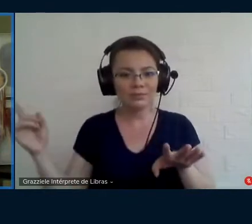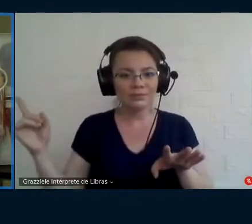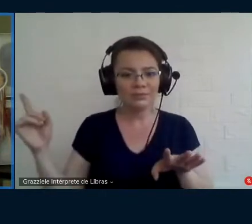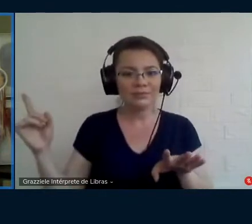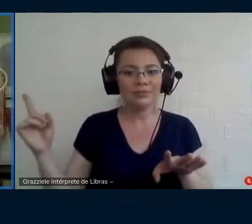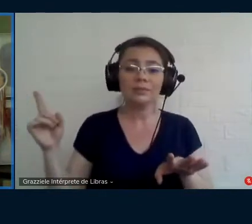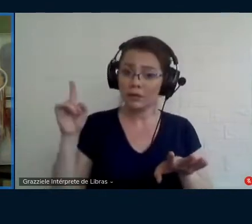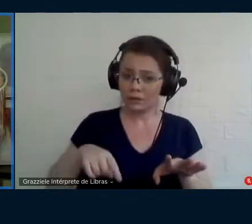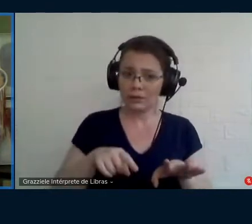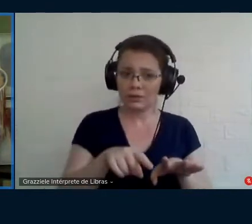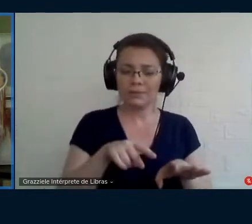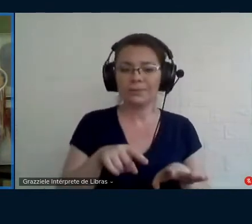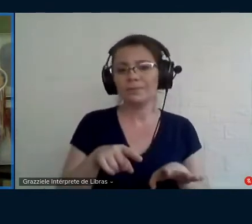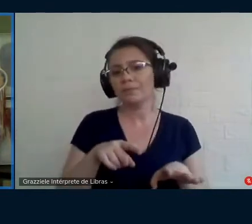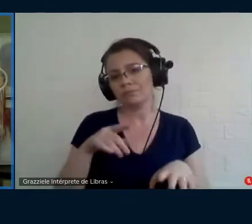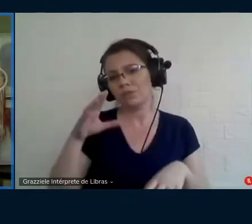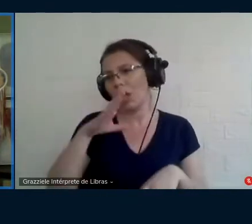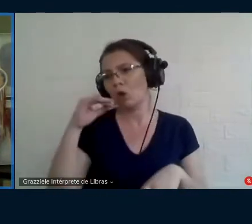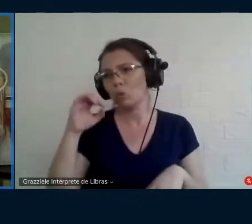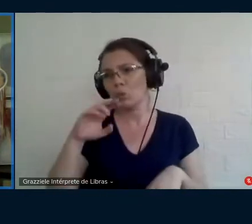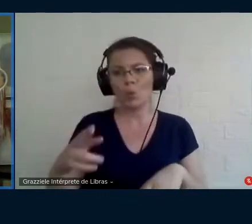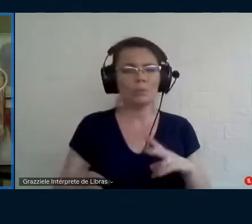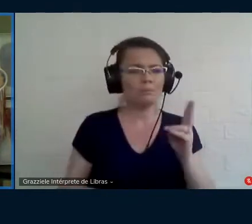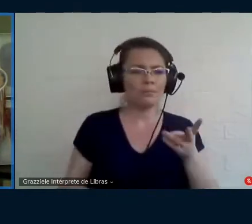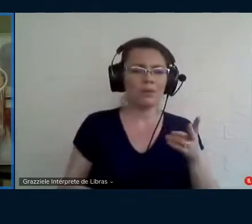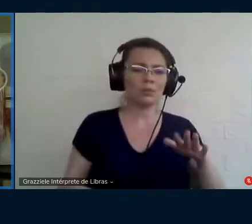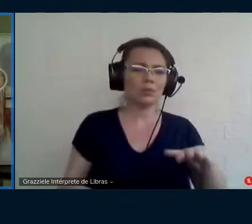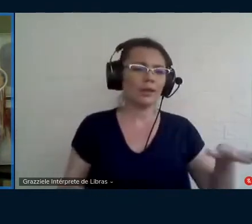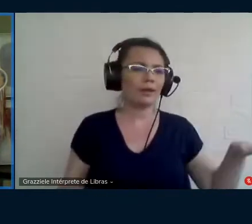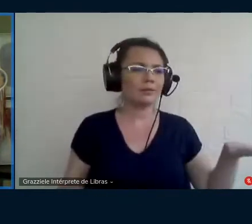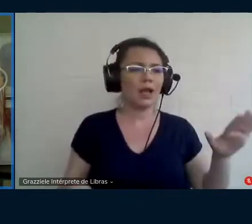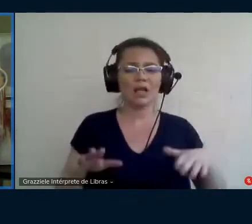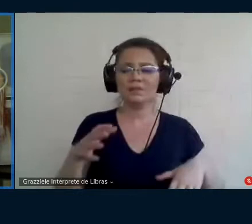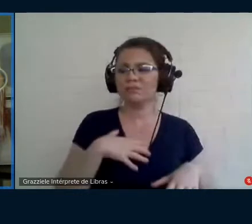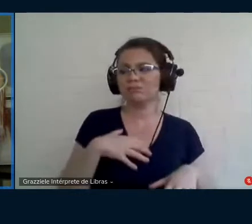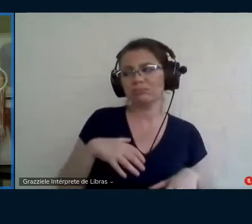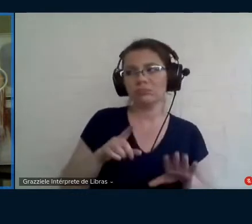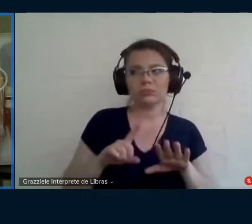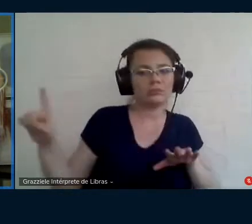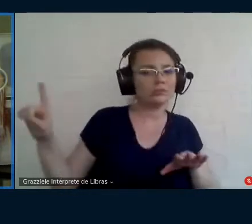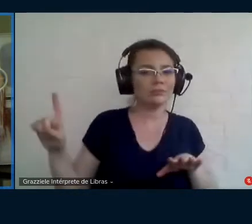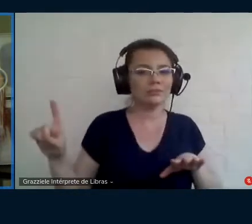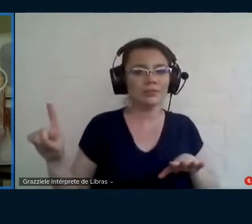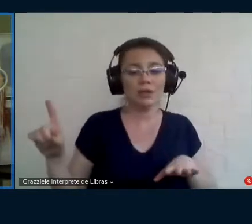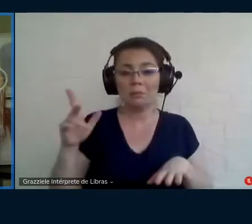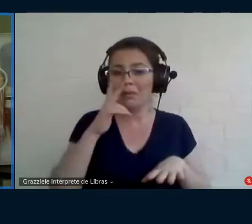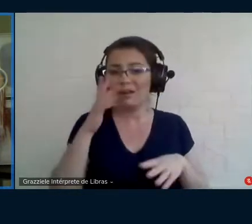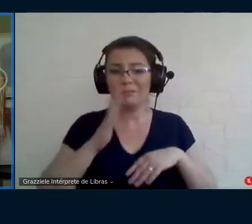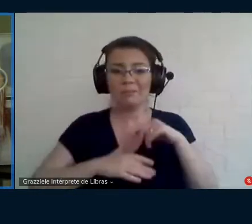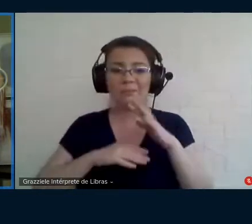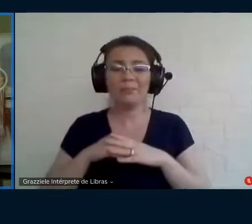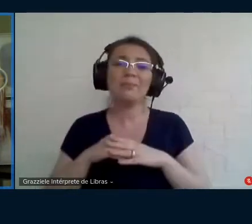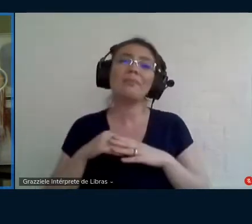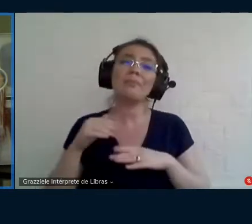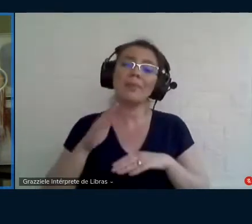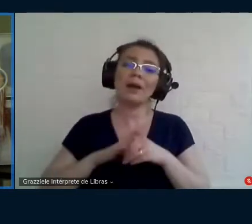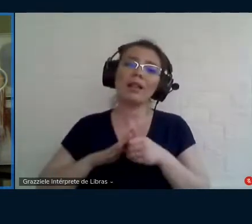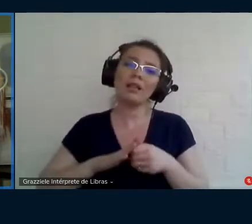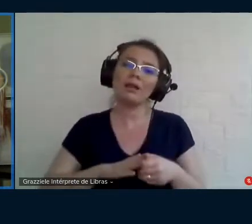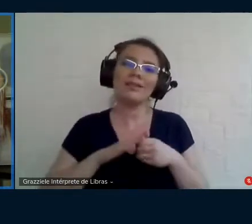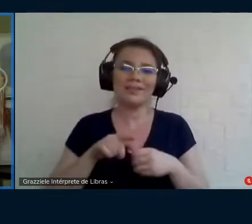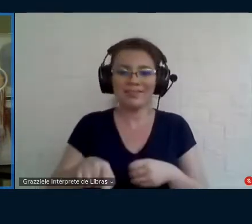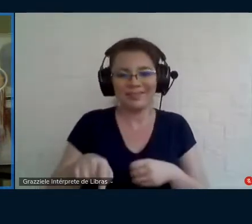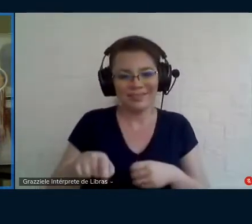próprias crianças, como a gente vê em vários momentos das vivências que é uma prática capacitista. Então, eu acho que você